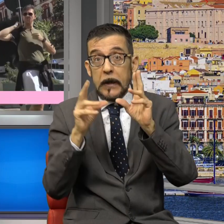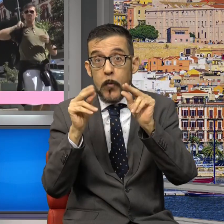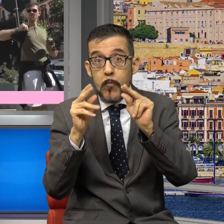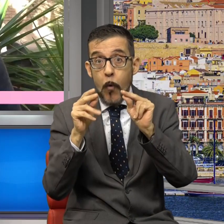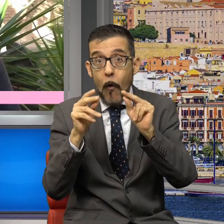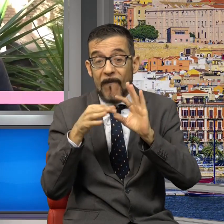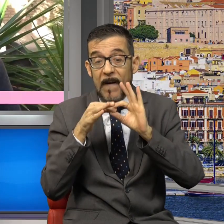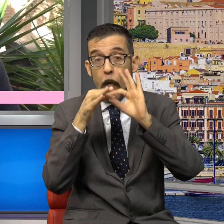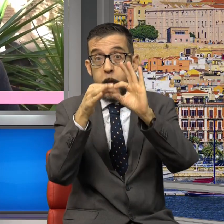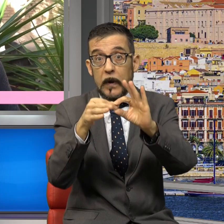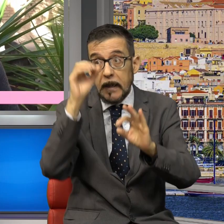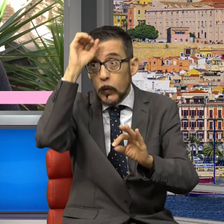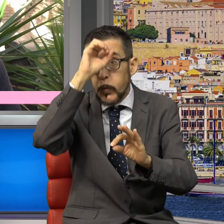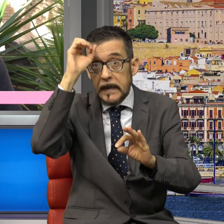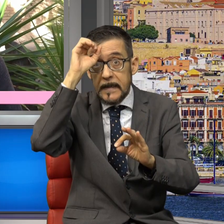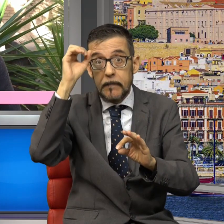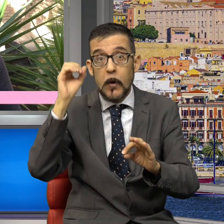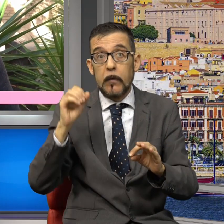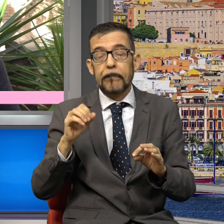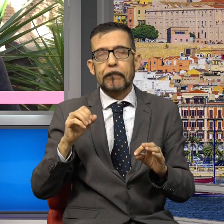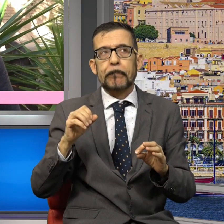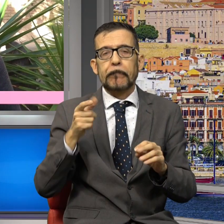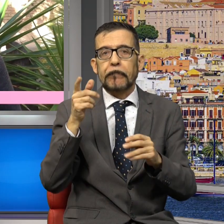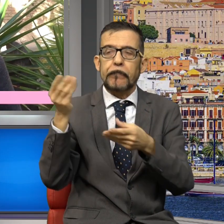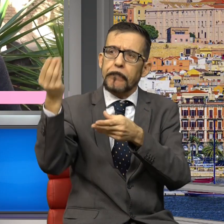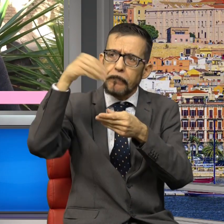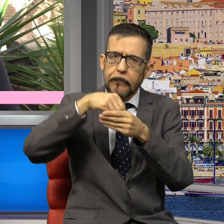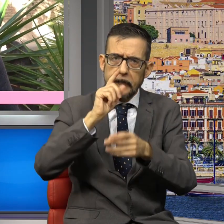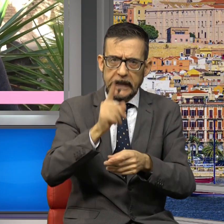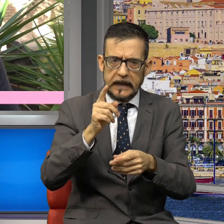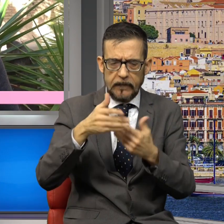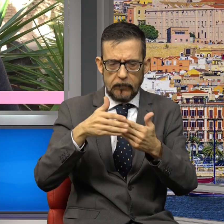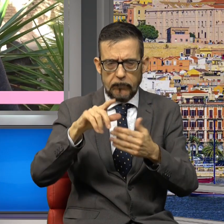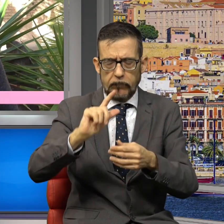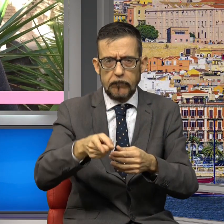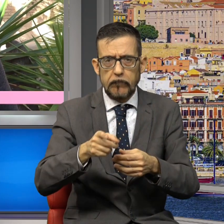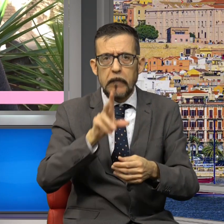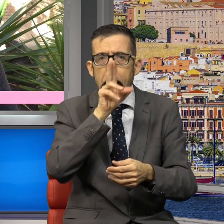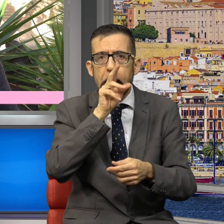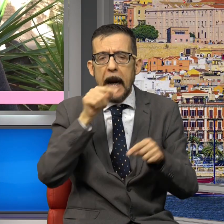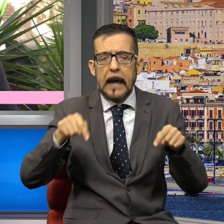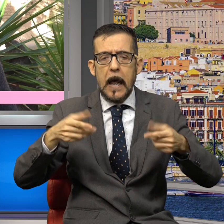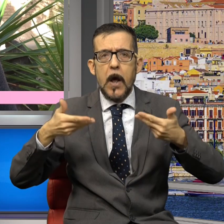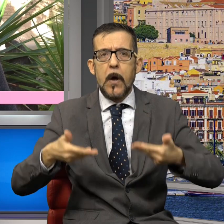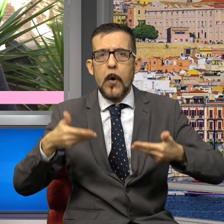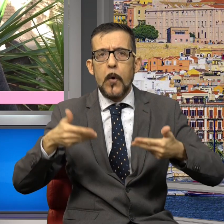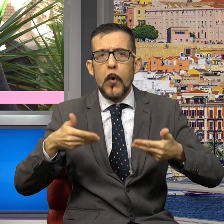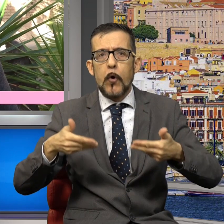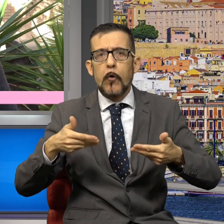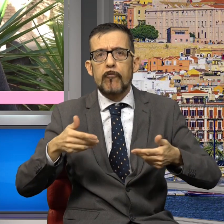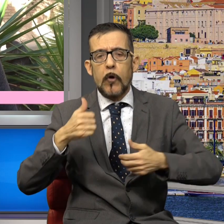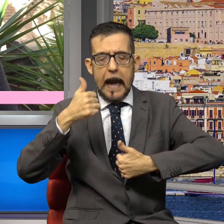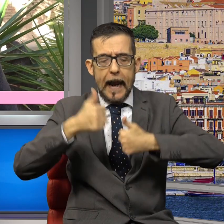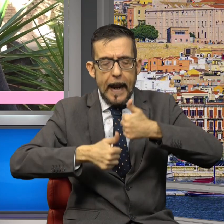quindi quelle che verranno immesse nel lavoro. Si parla oggi di un esame